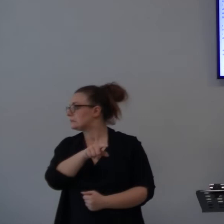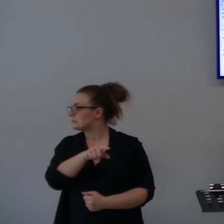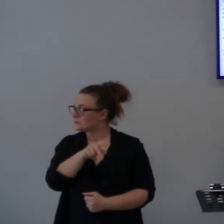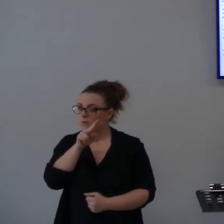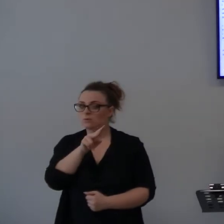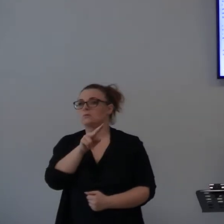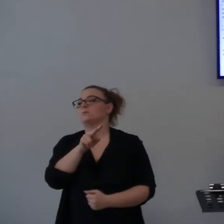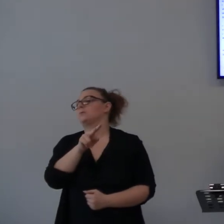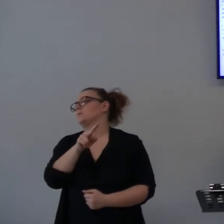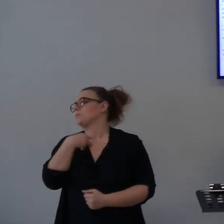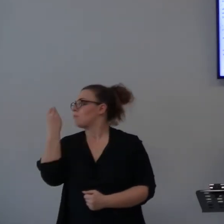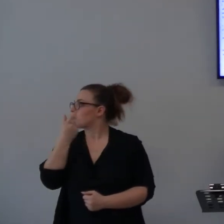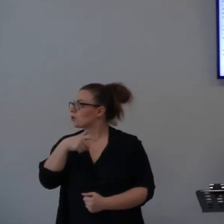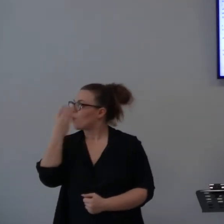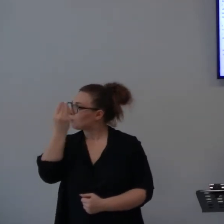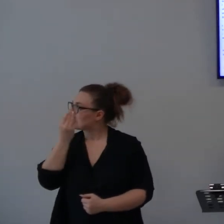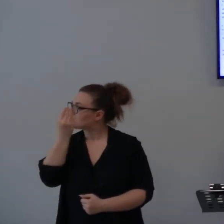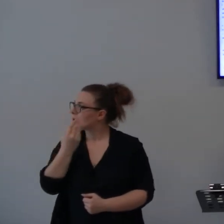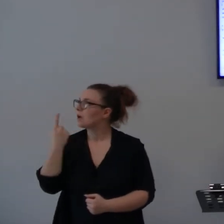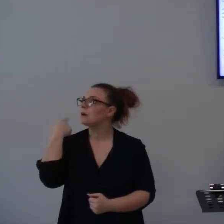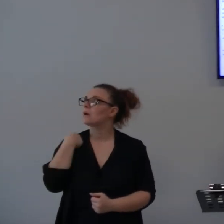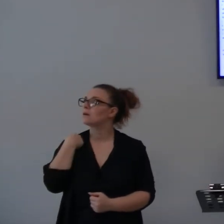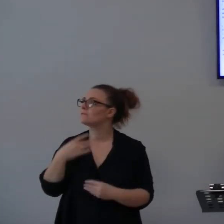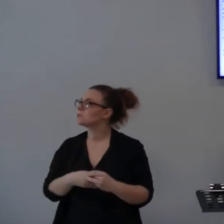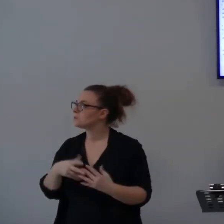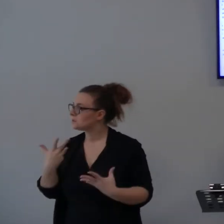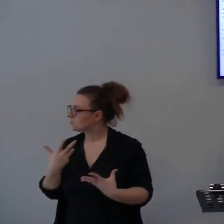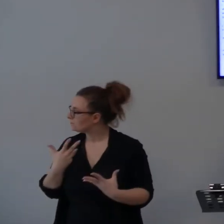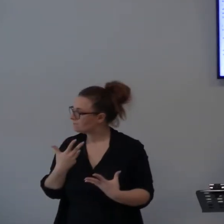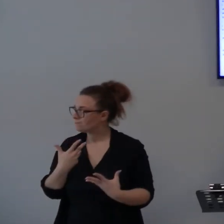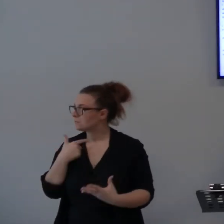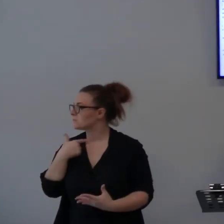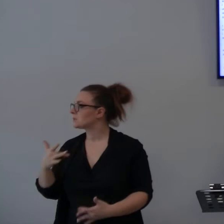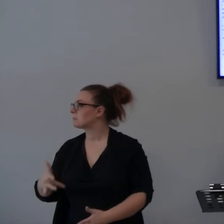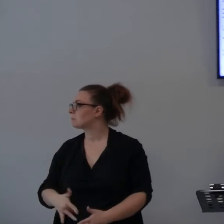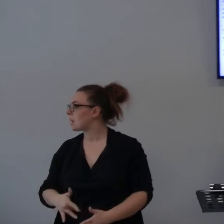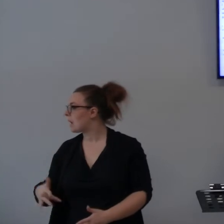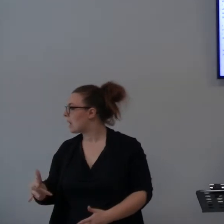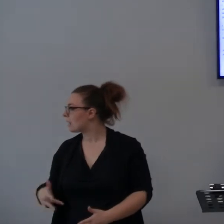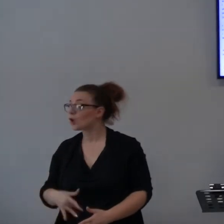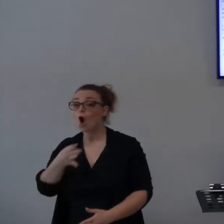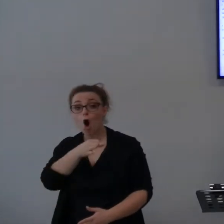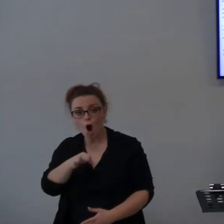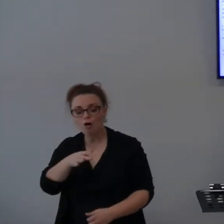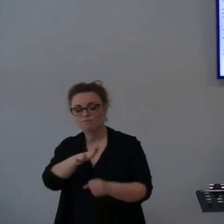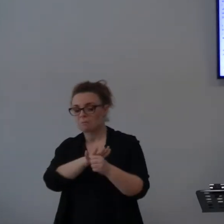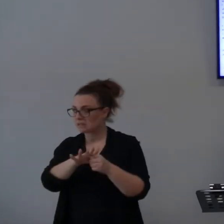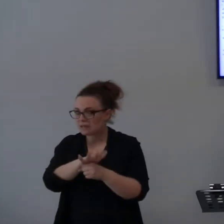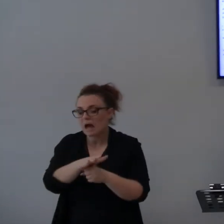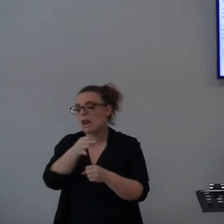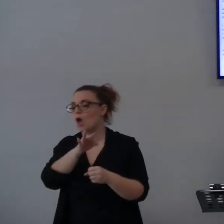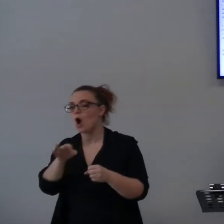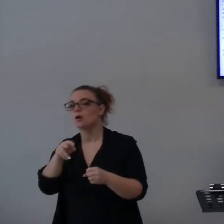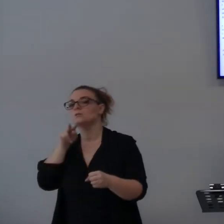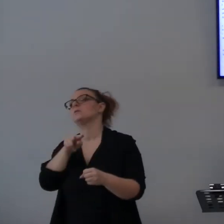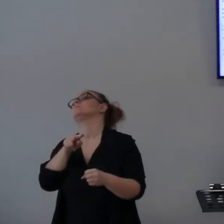vediamo, pensiamo a quello che lui ha fatto verso di noi. Se vediamo una persona, un familiare, e appena lo vediamo, la